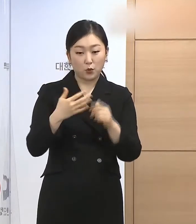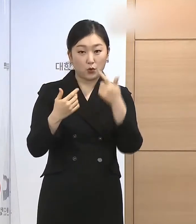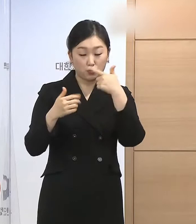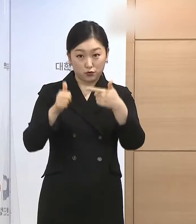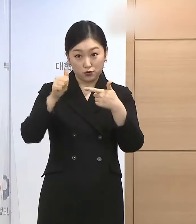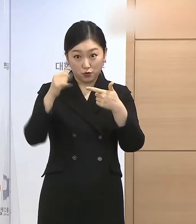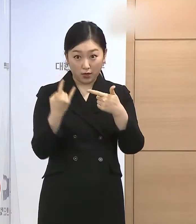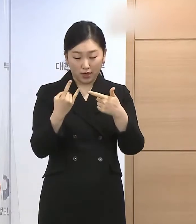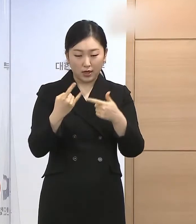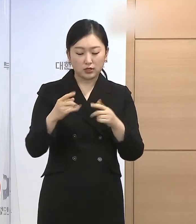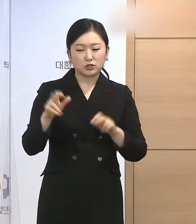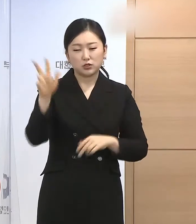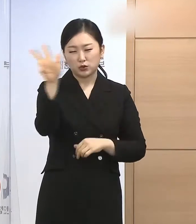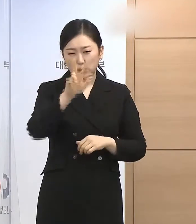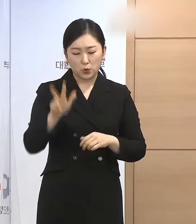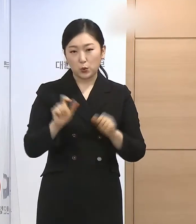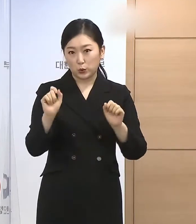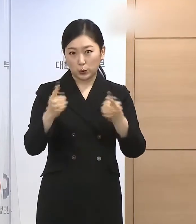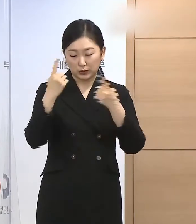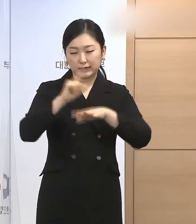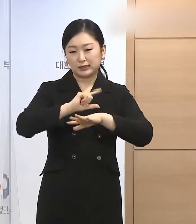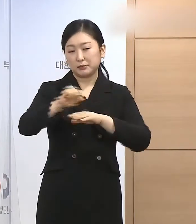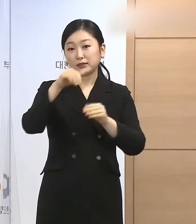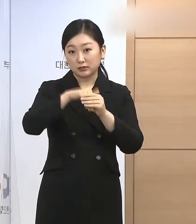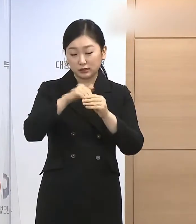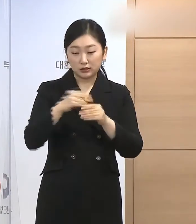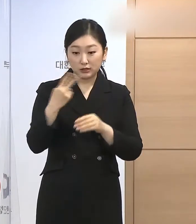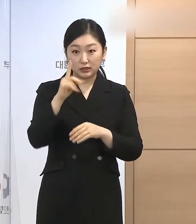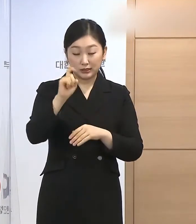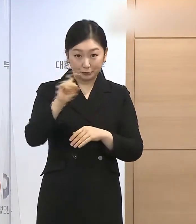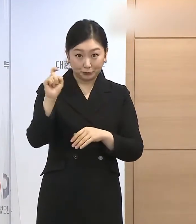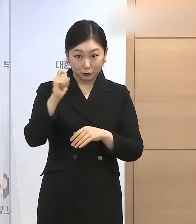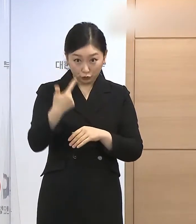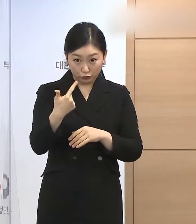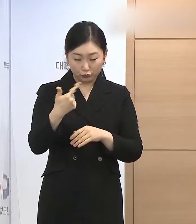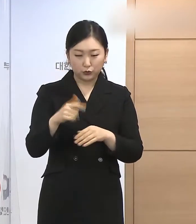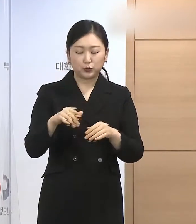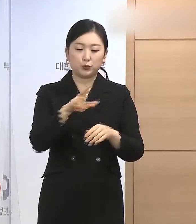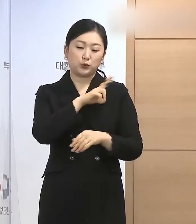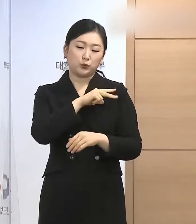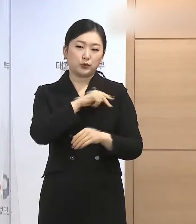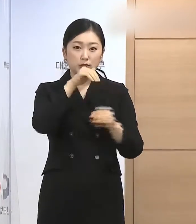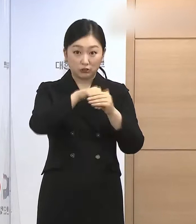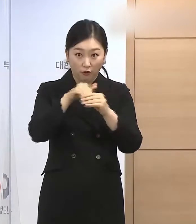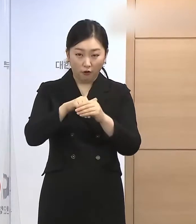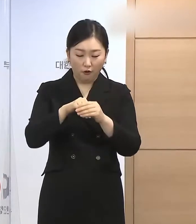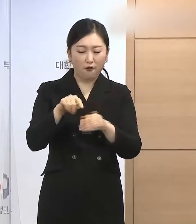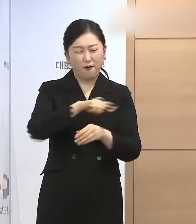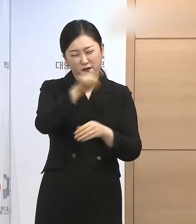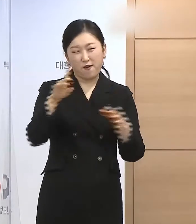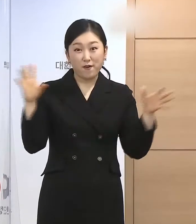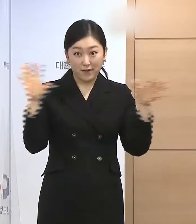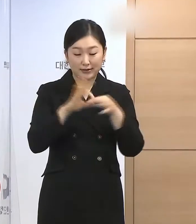전국동시지방선거, 2016년 제20대 총선 관련 선거 사범 중